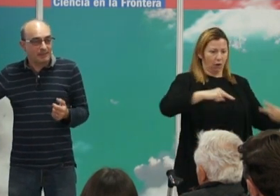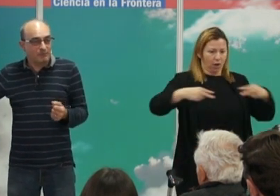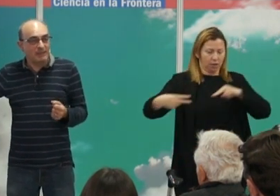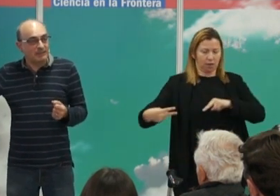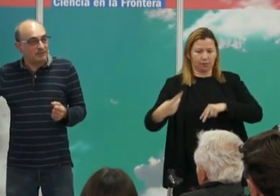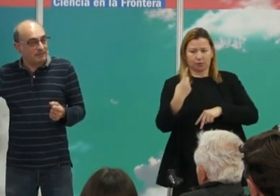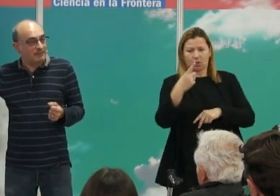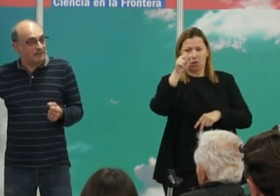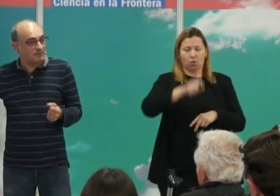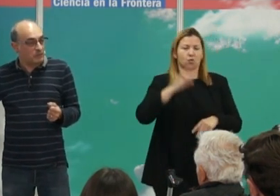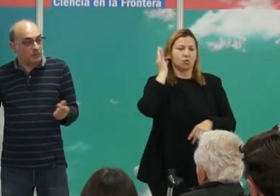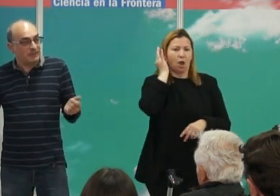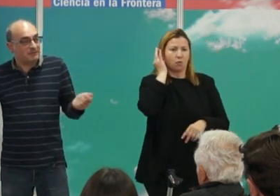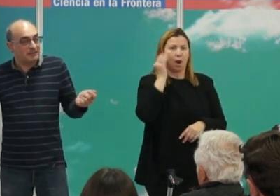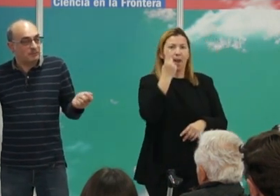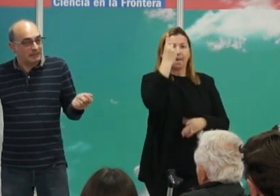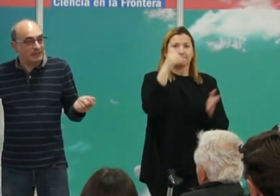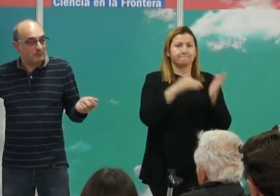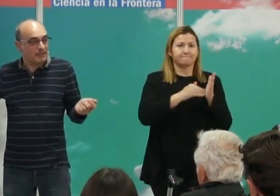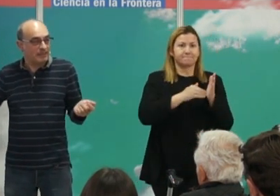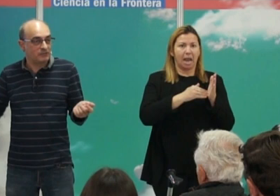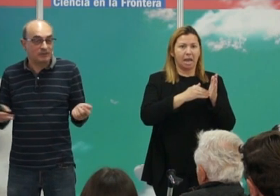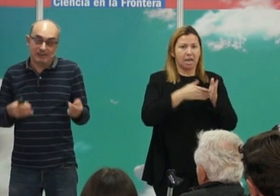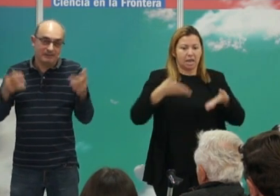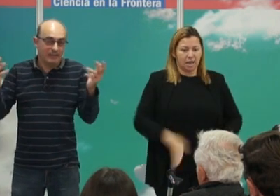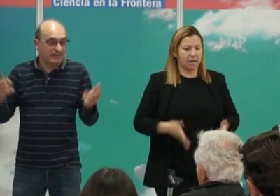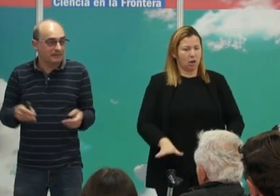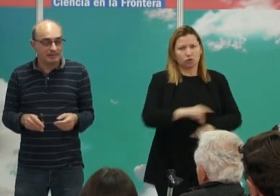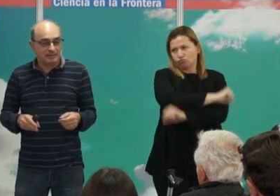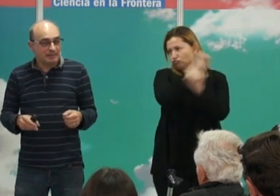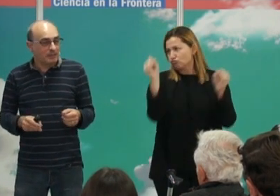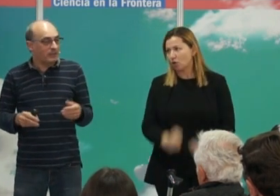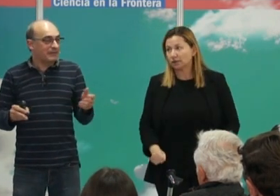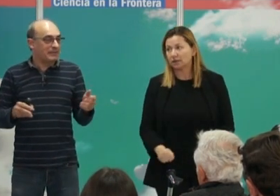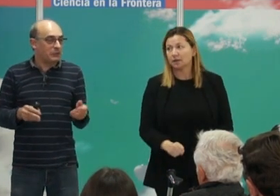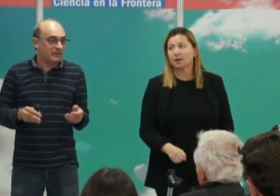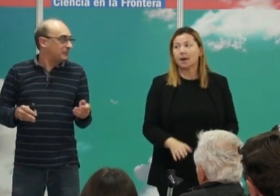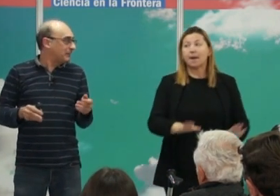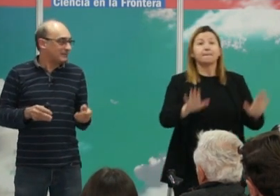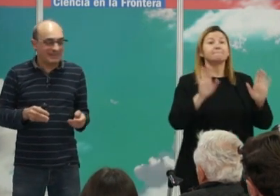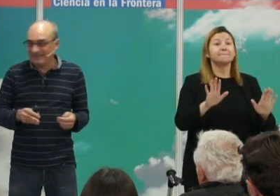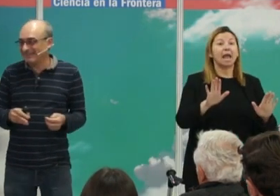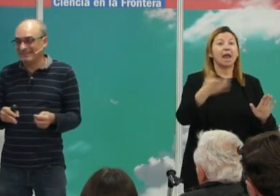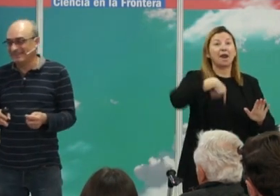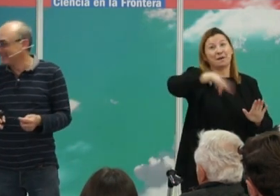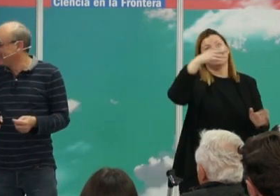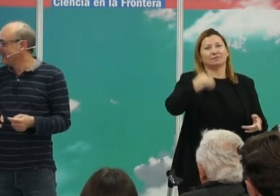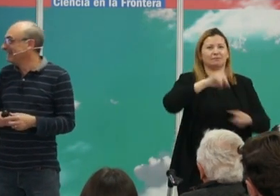tener mil descendientes pero un hombre sí puede tener mil hijos aunque realmente acordarse el nombre de todos